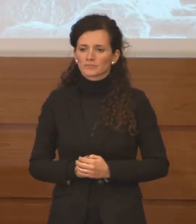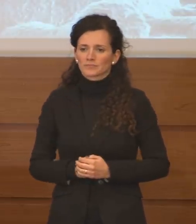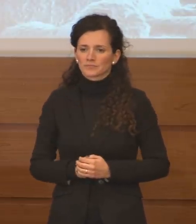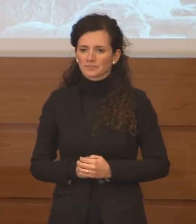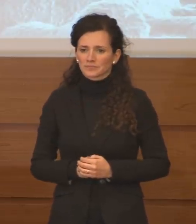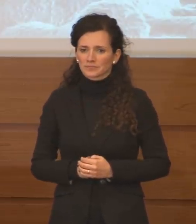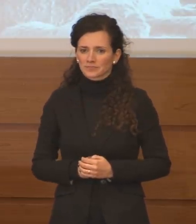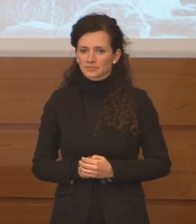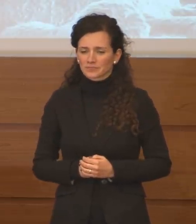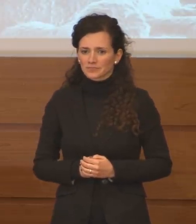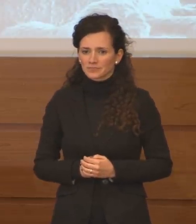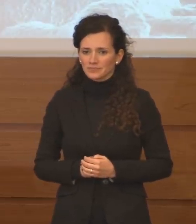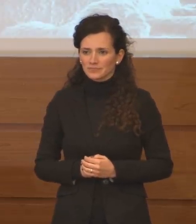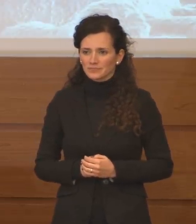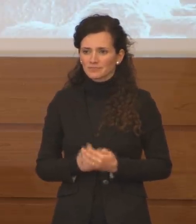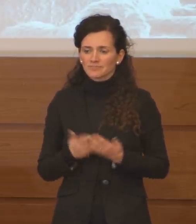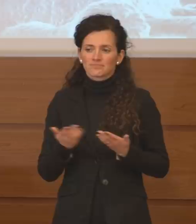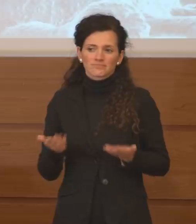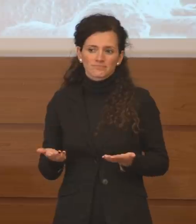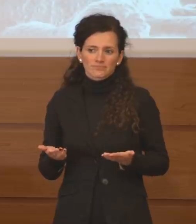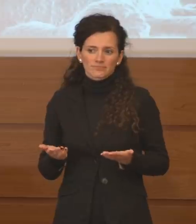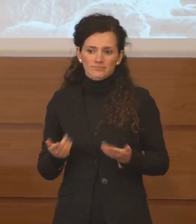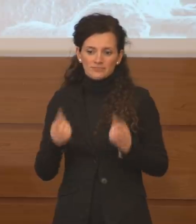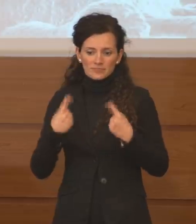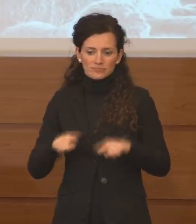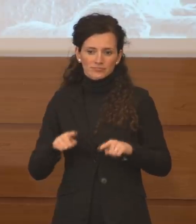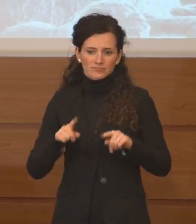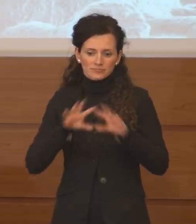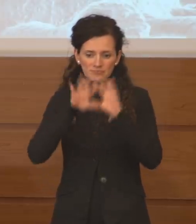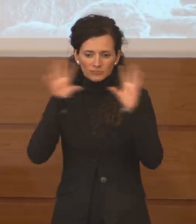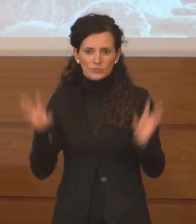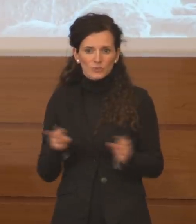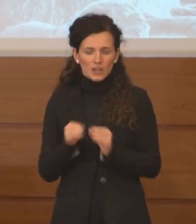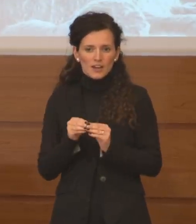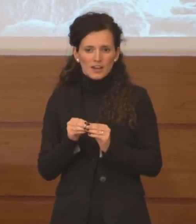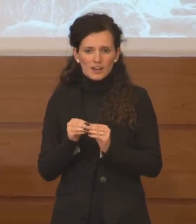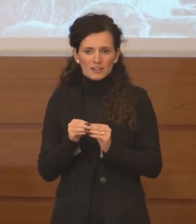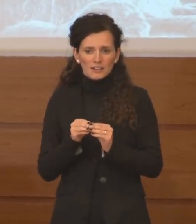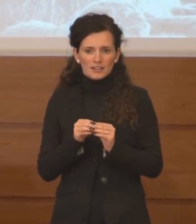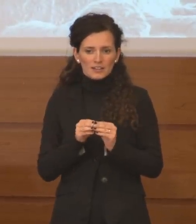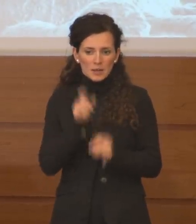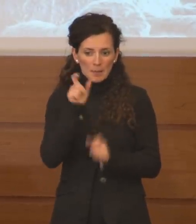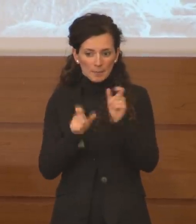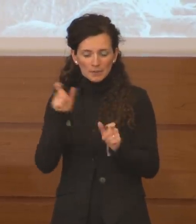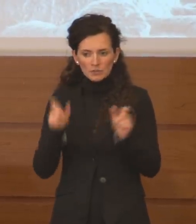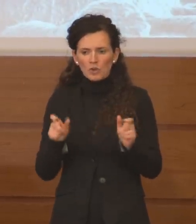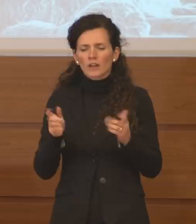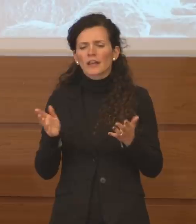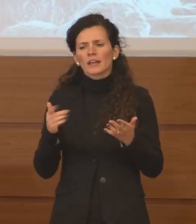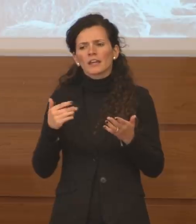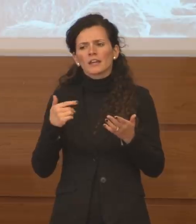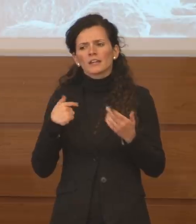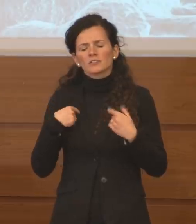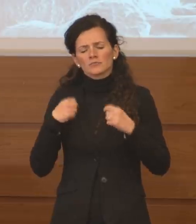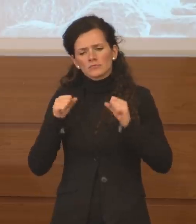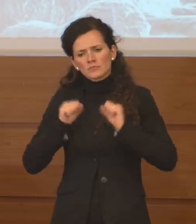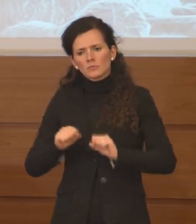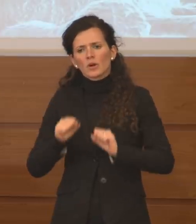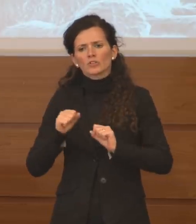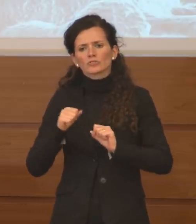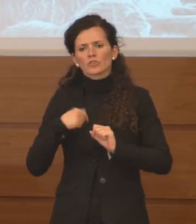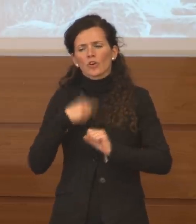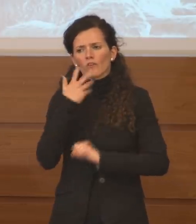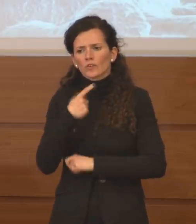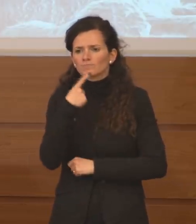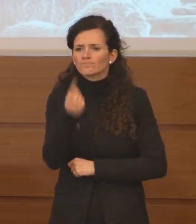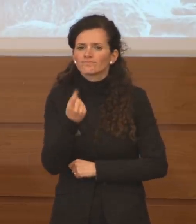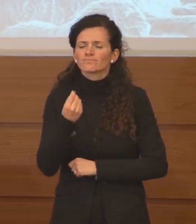Quindi questo è il bilancio e permettetemi di dire che sulla